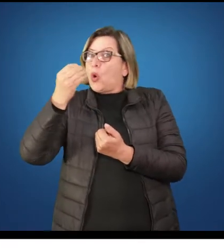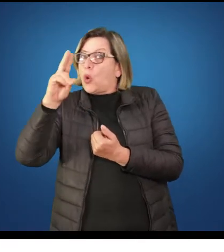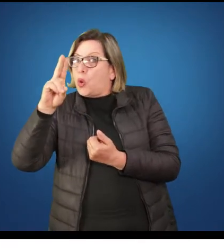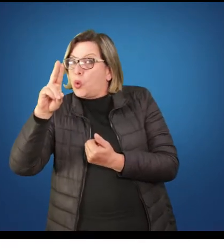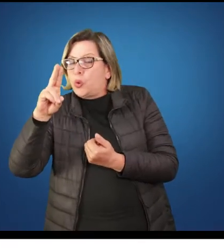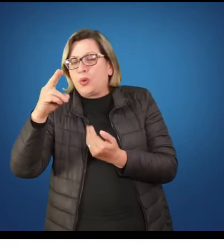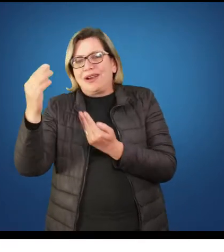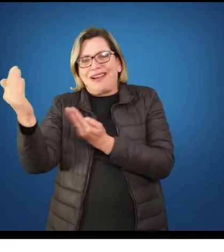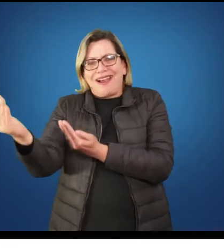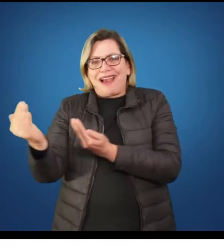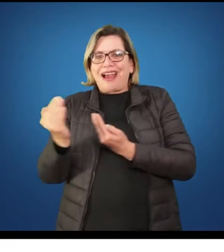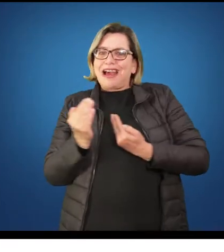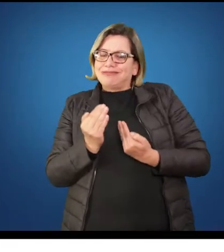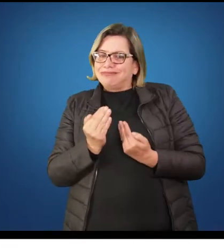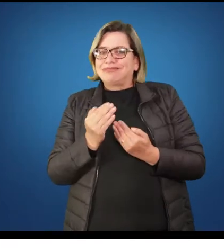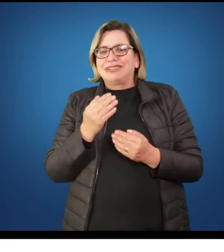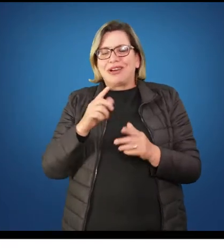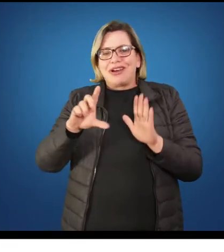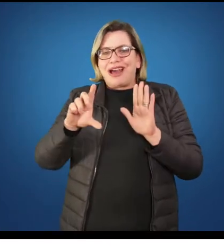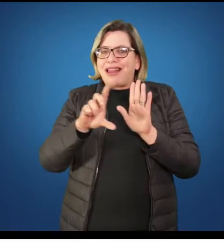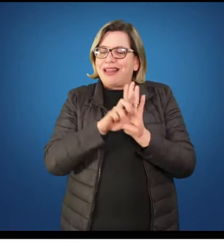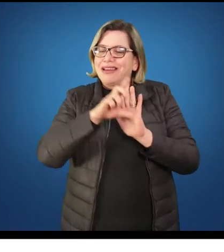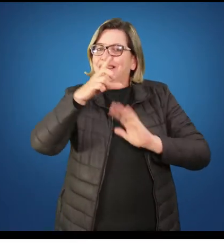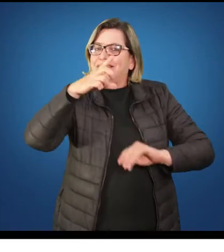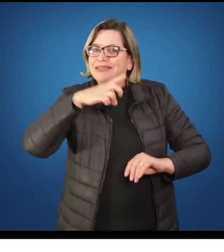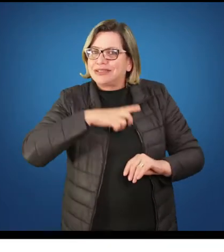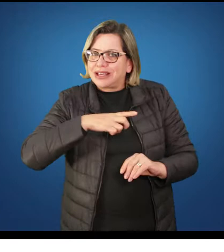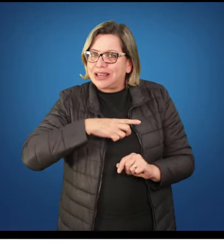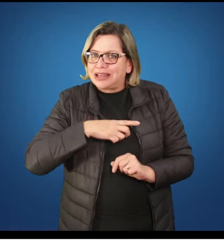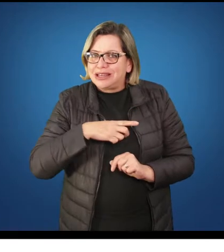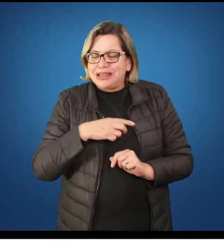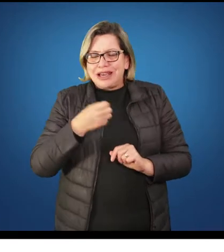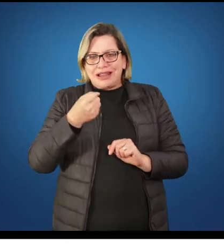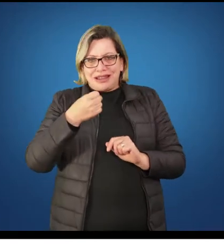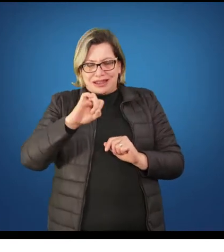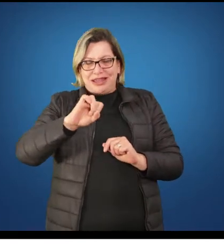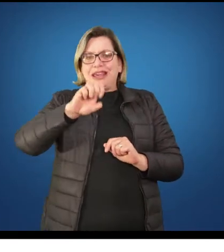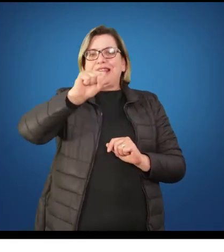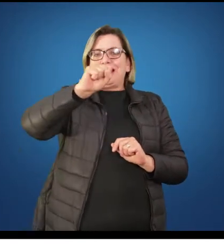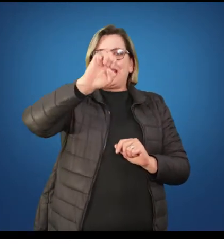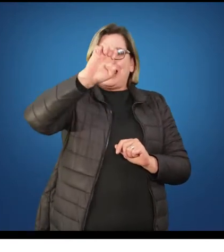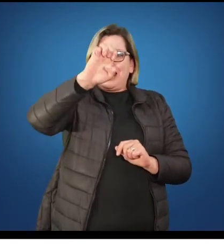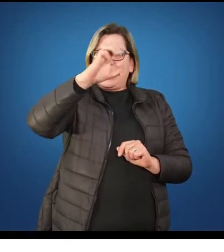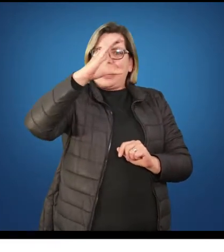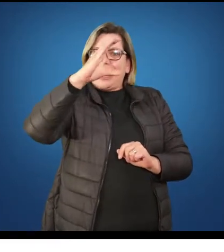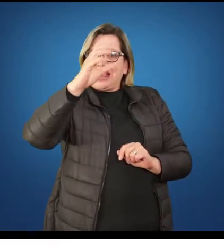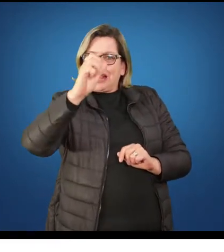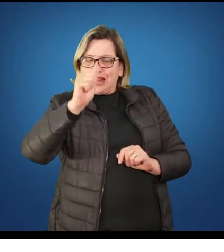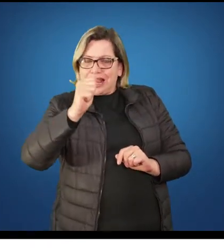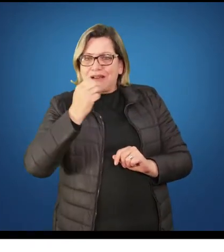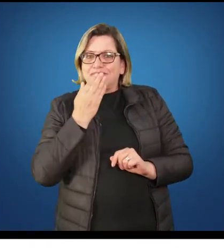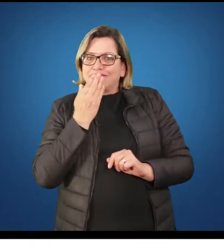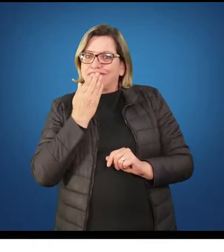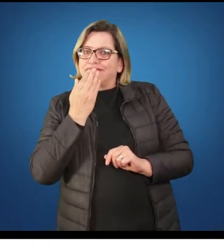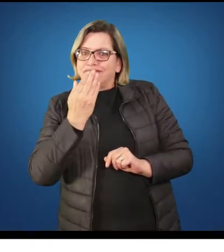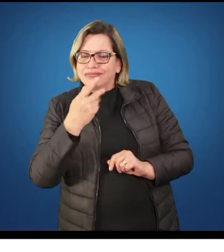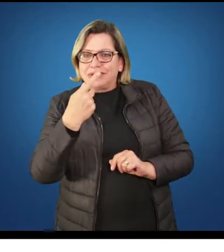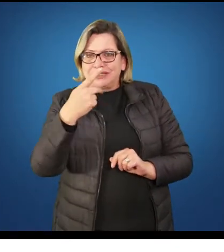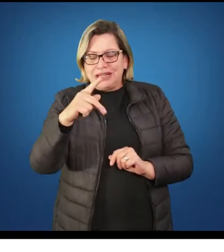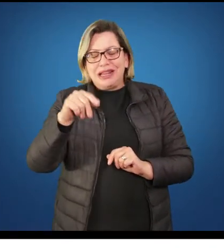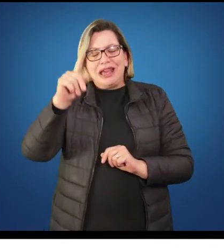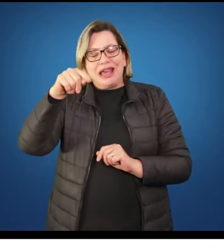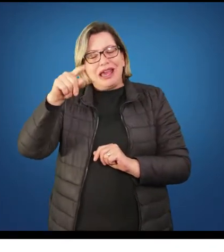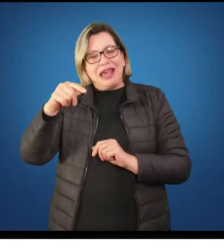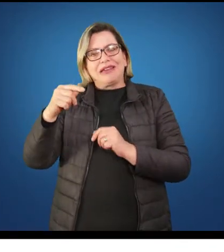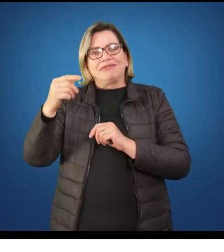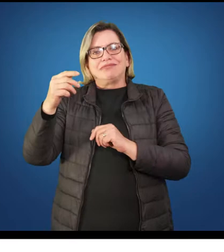Bom, essas são categorias da legislação e que estão aí e que a gente utiliza justamente para ter